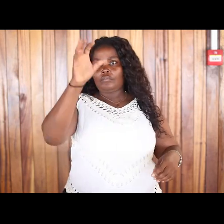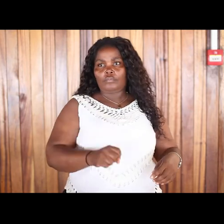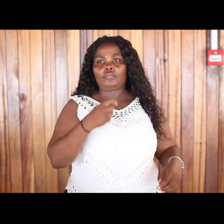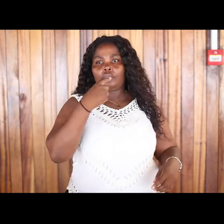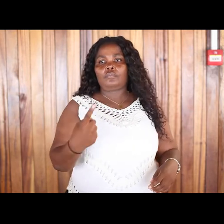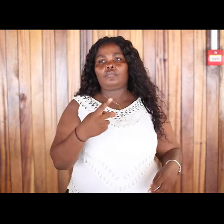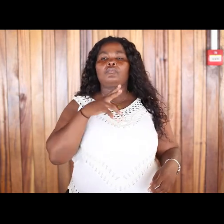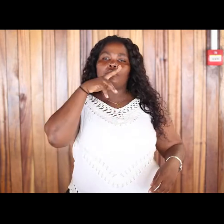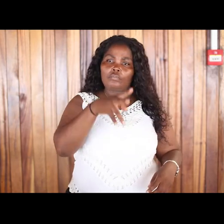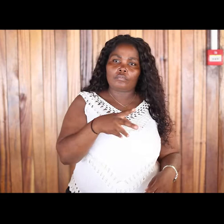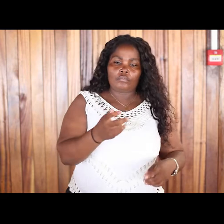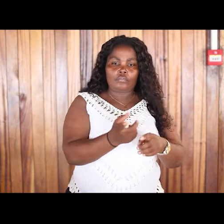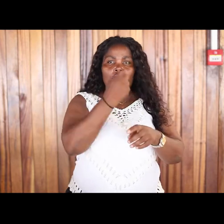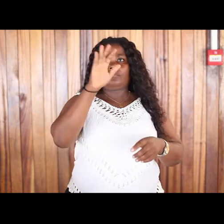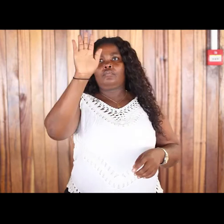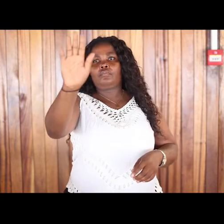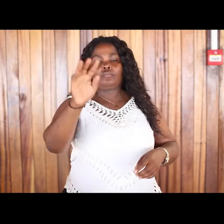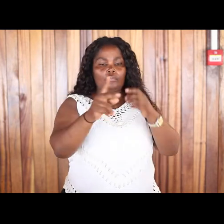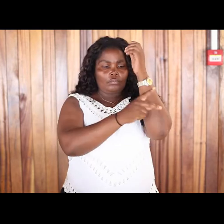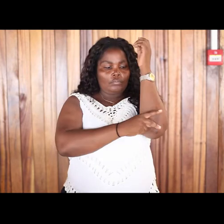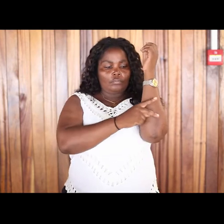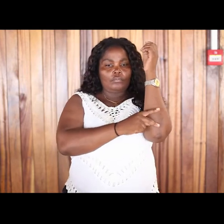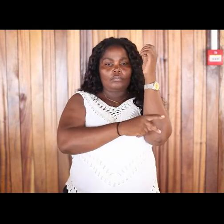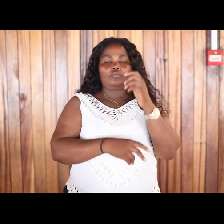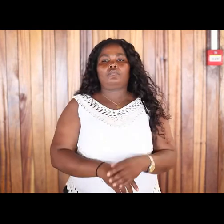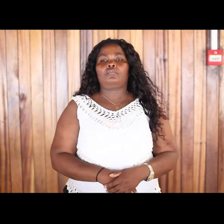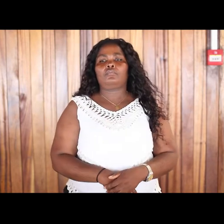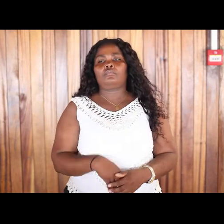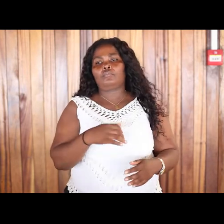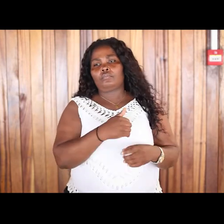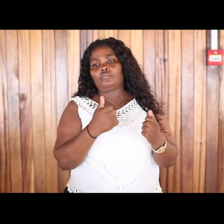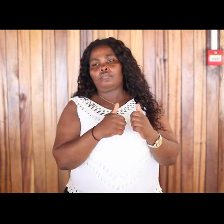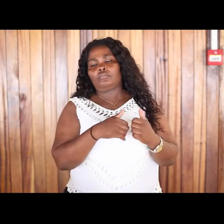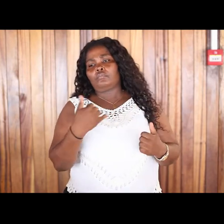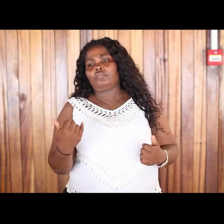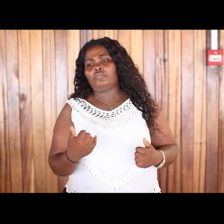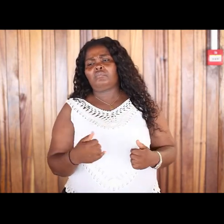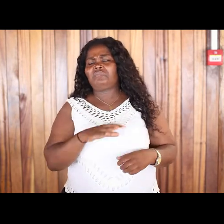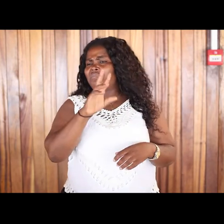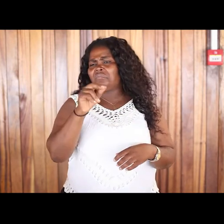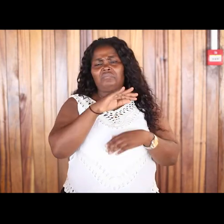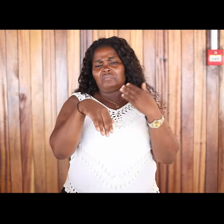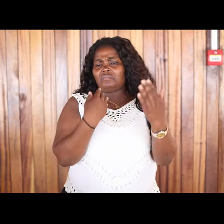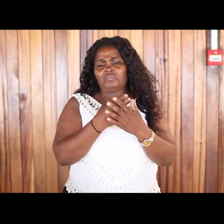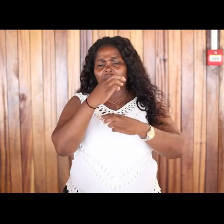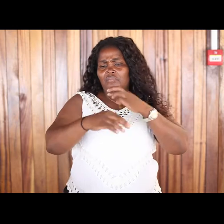en una verdadera heroína en su país. Sin embargo, no todo el mundo